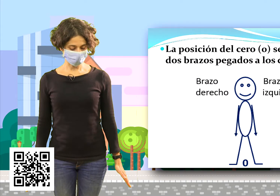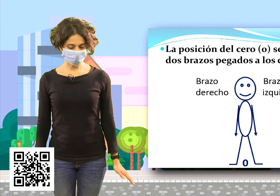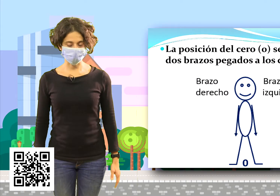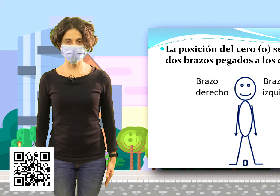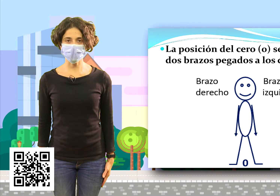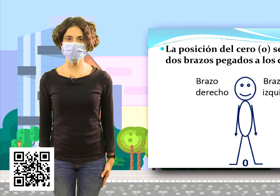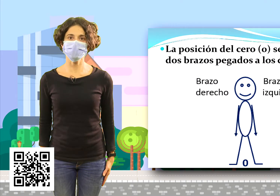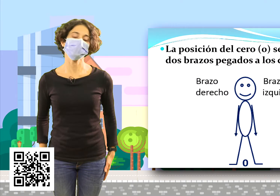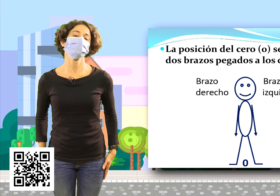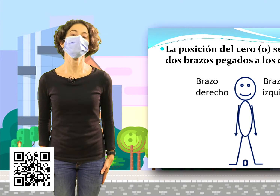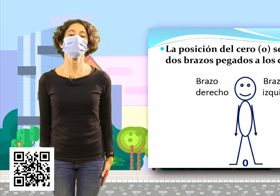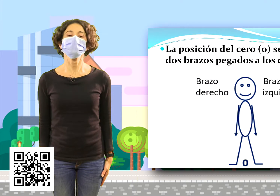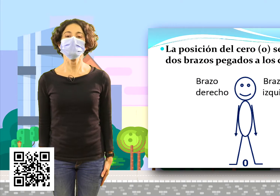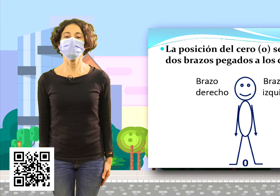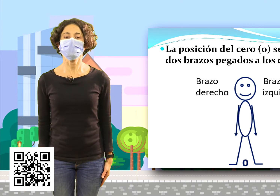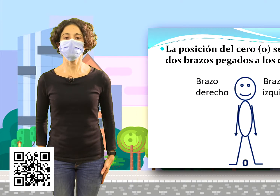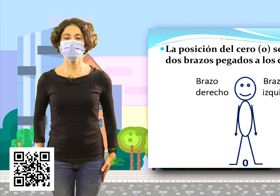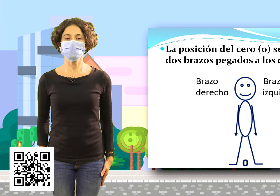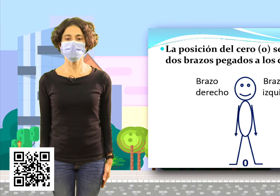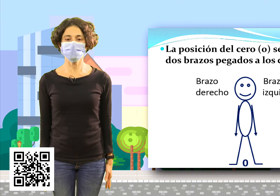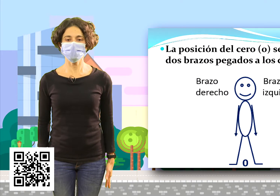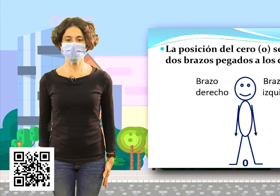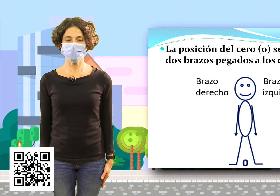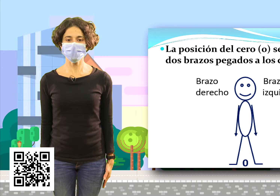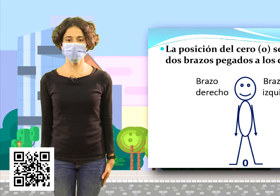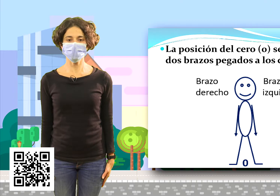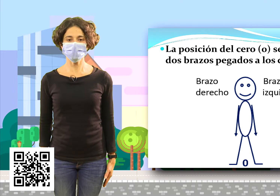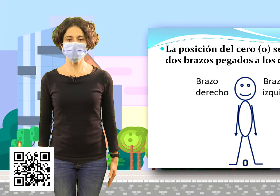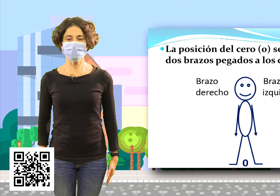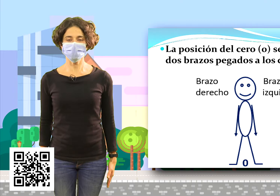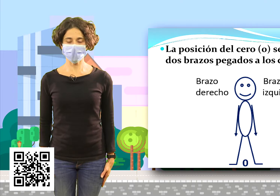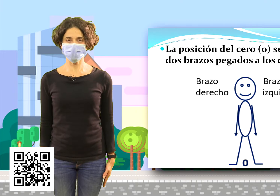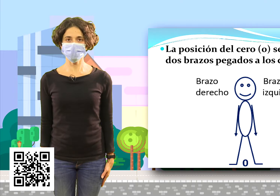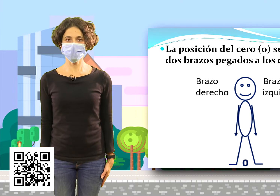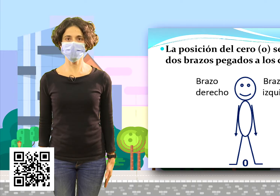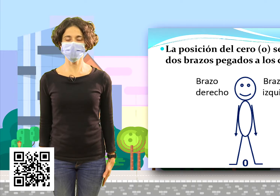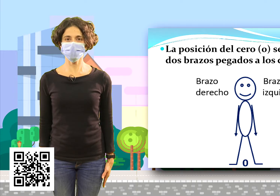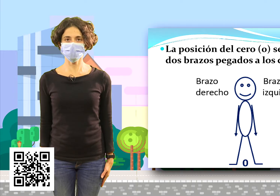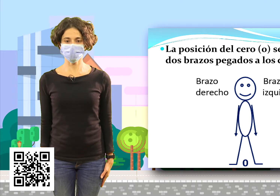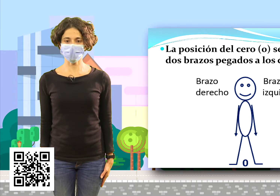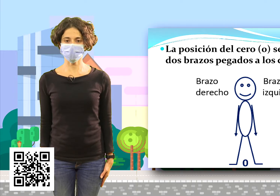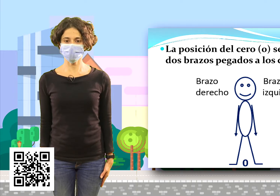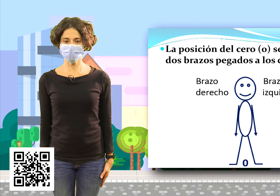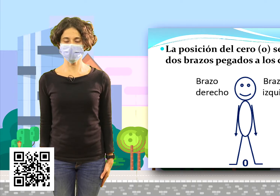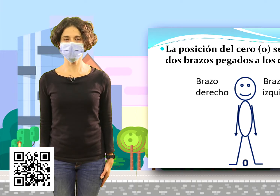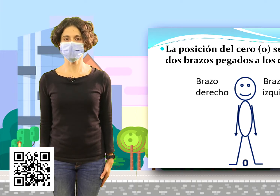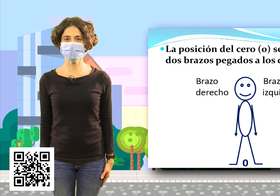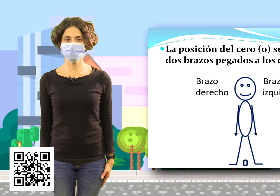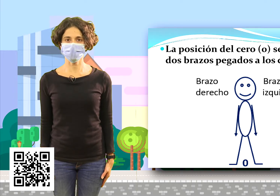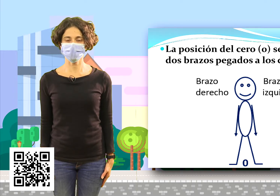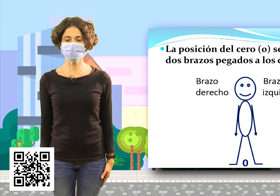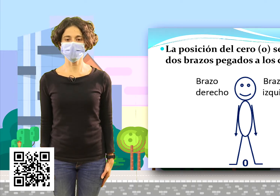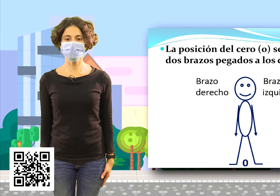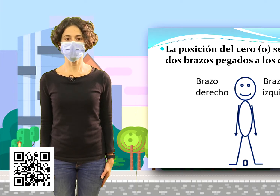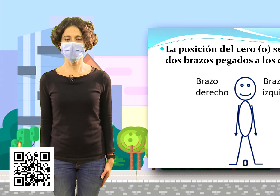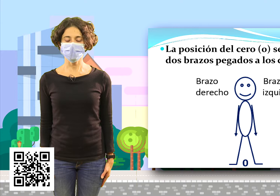Nuestros dos brazos los estiraremos hacia abajo, los pegaremos bien a nuestros costados. Este sería el